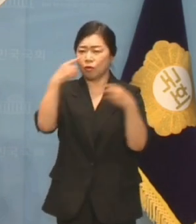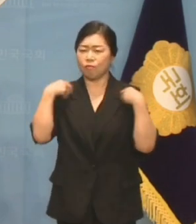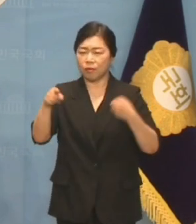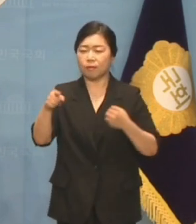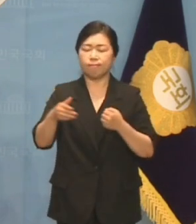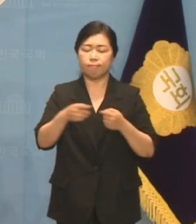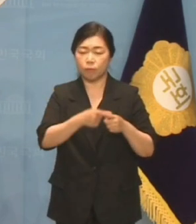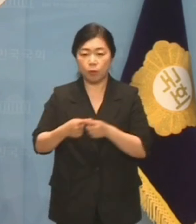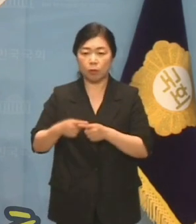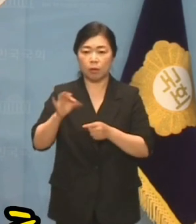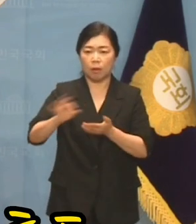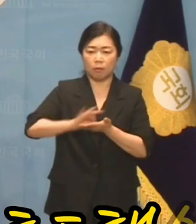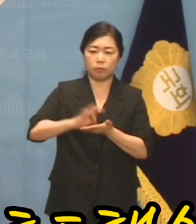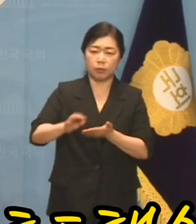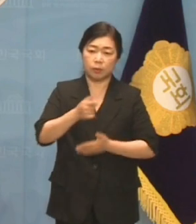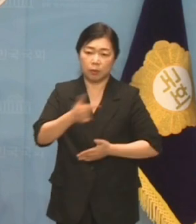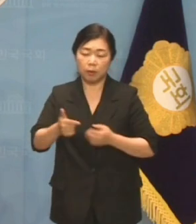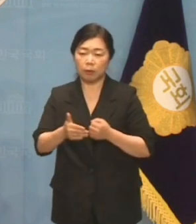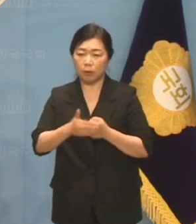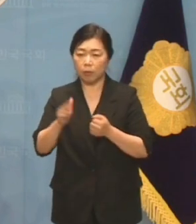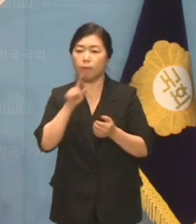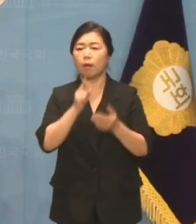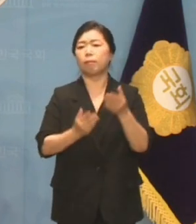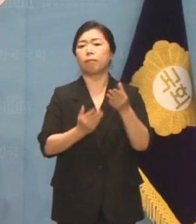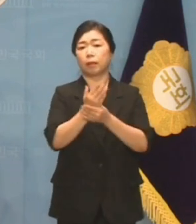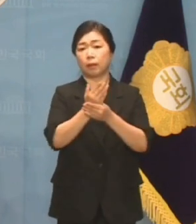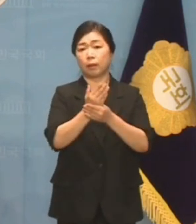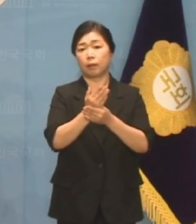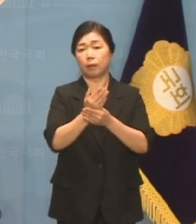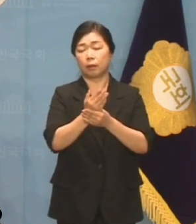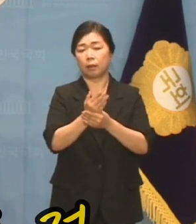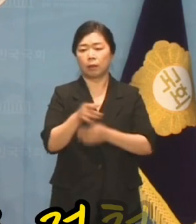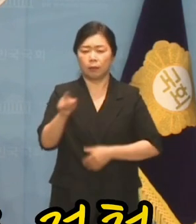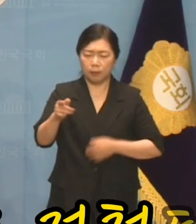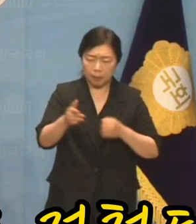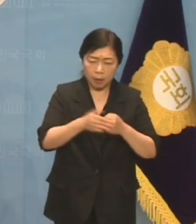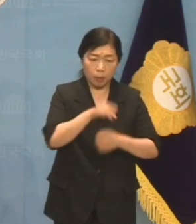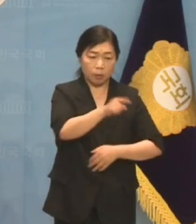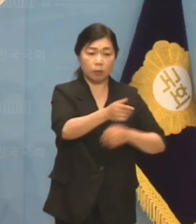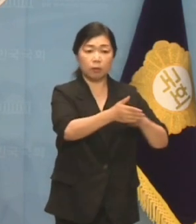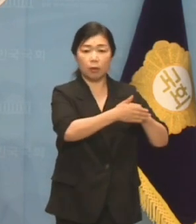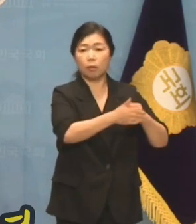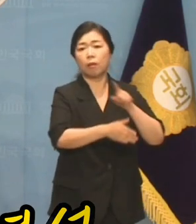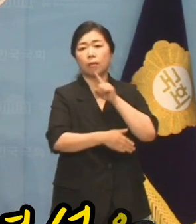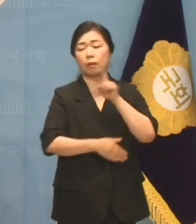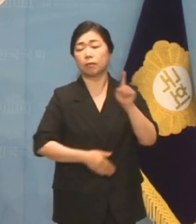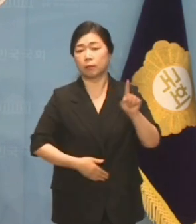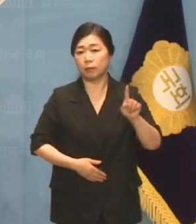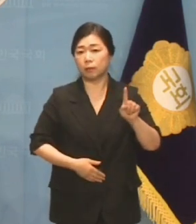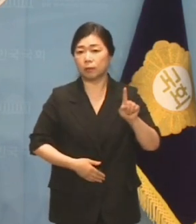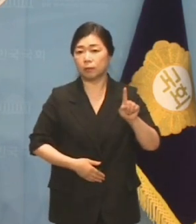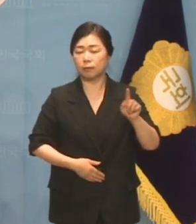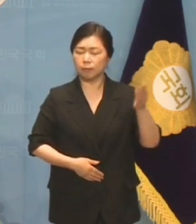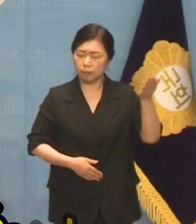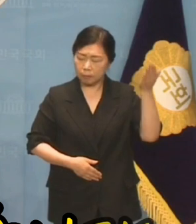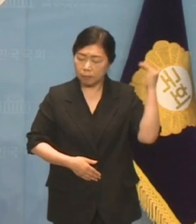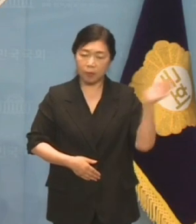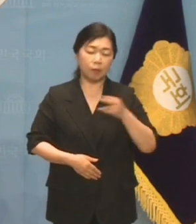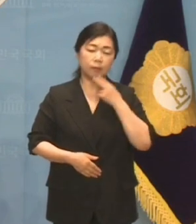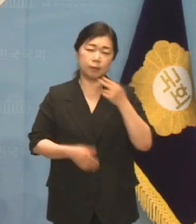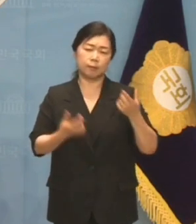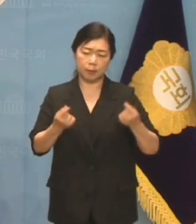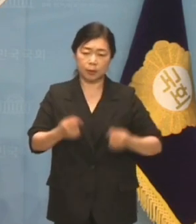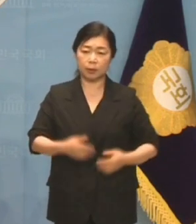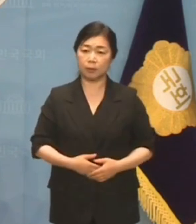무작정 늘린 것처럼 호도했습니다. 이렇게 남탓으로 점철된 여당 대표의 연설은 일찍이 없었습니다.